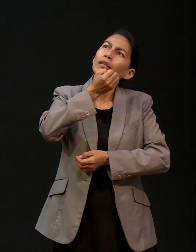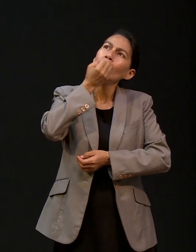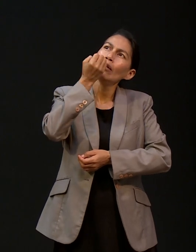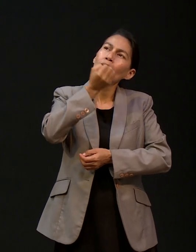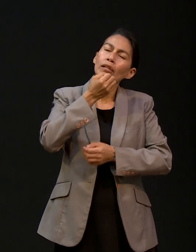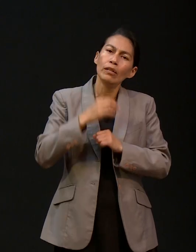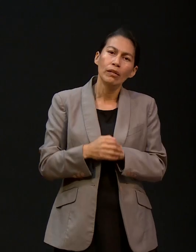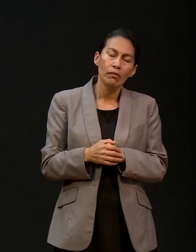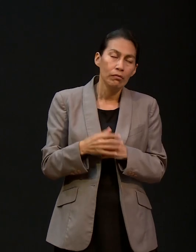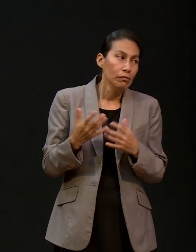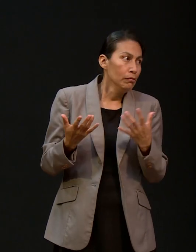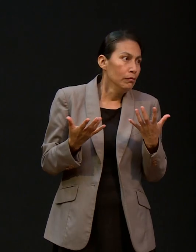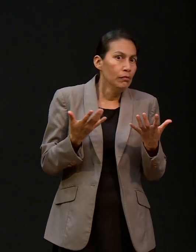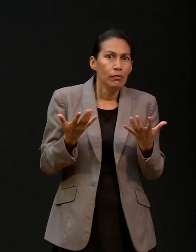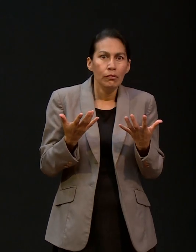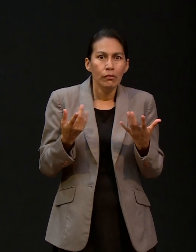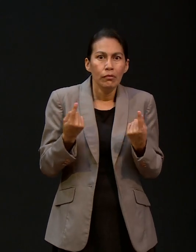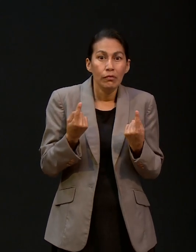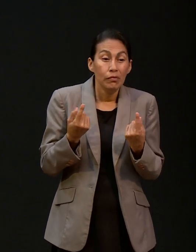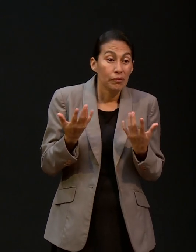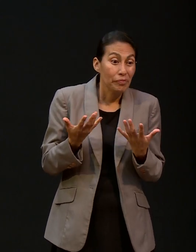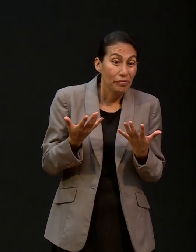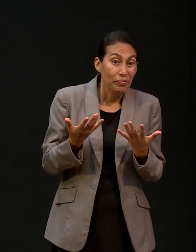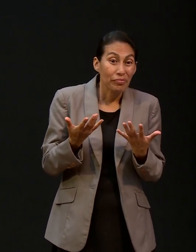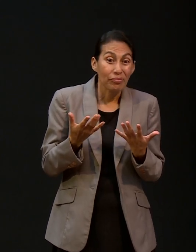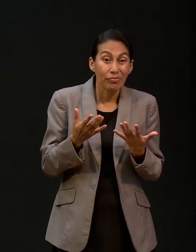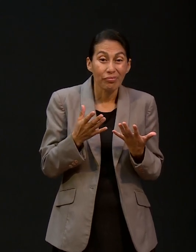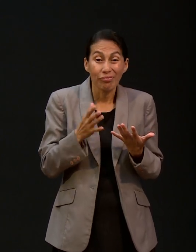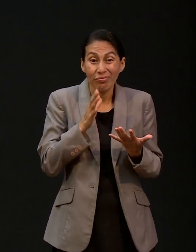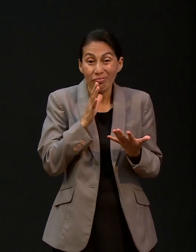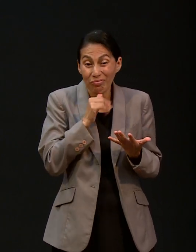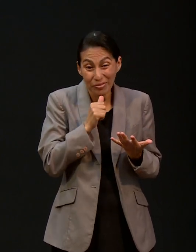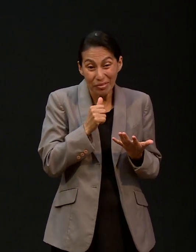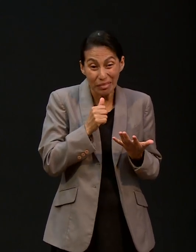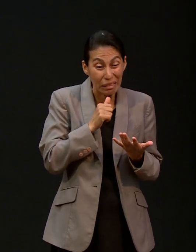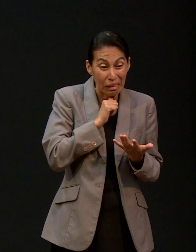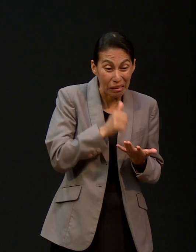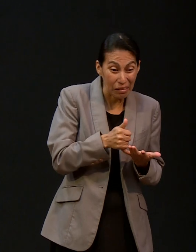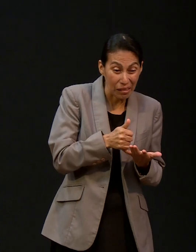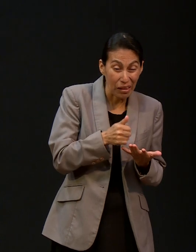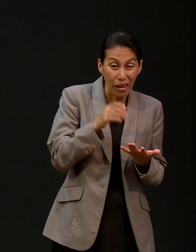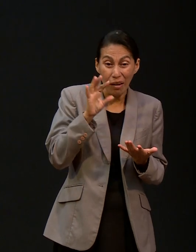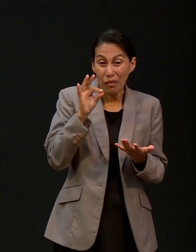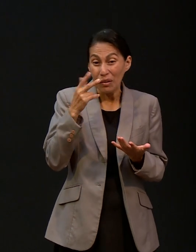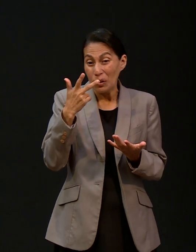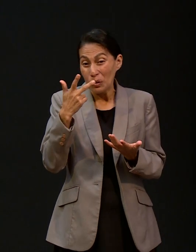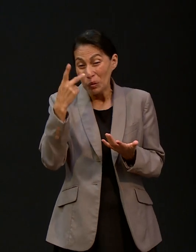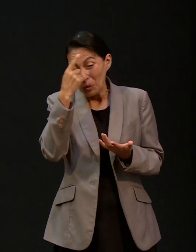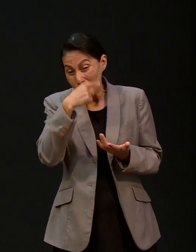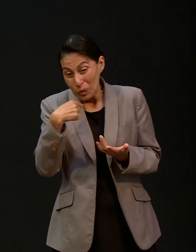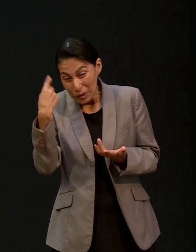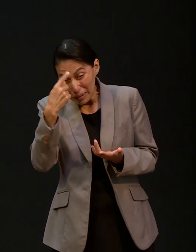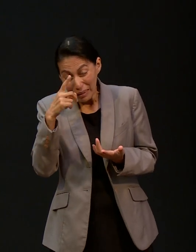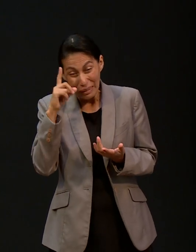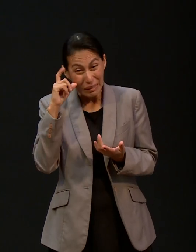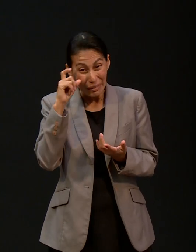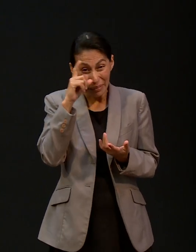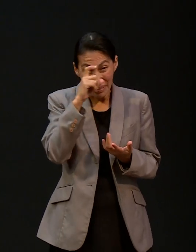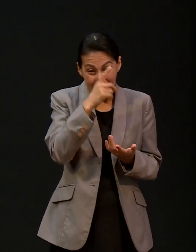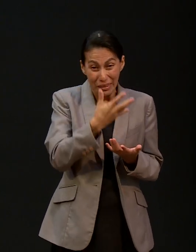sabíamos qué podíamos hacer. No podíamos hacer nada. Eran 48 horas muy difíciles a